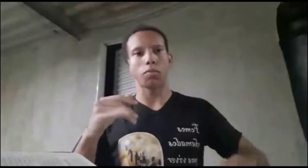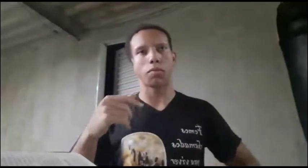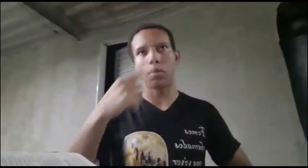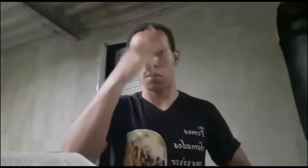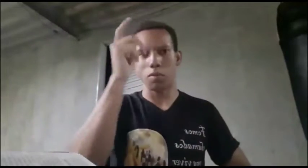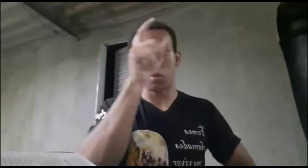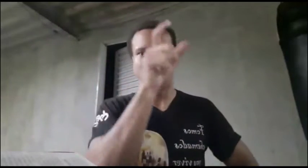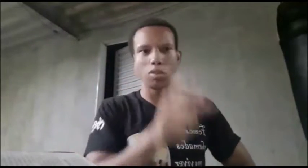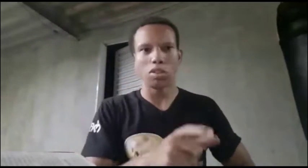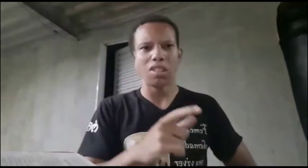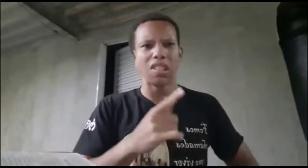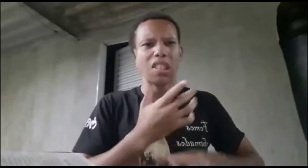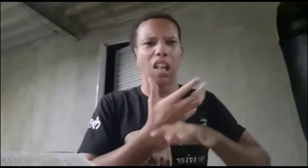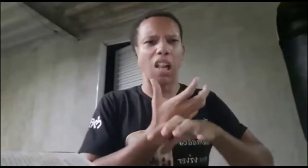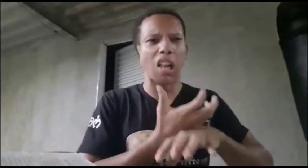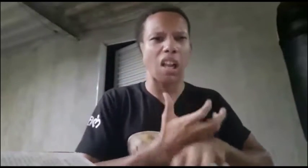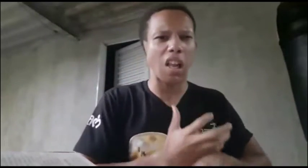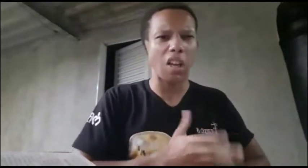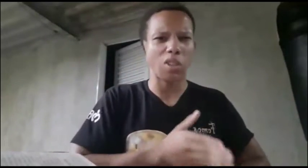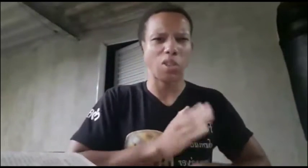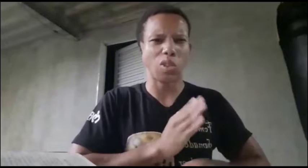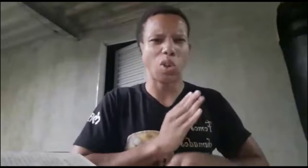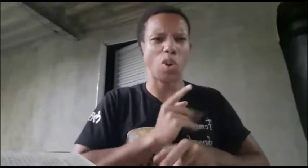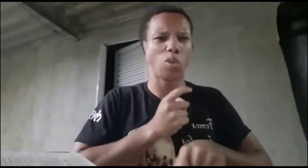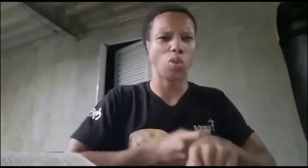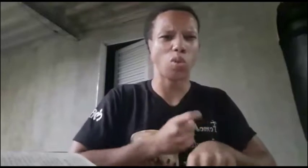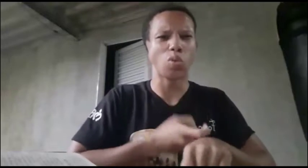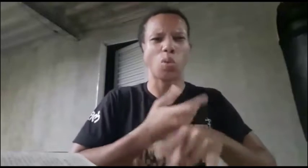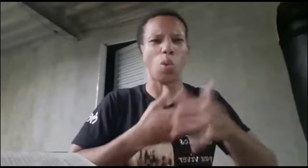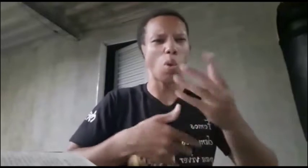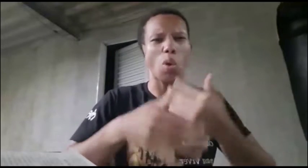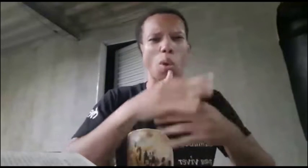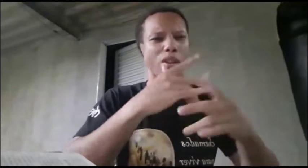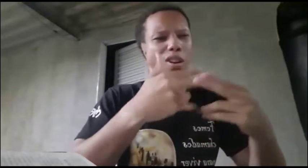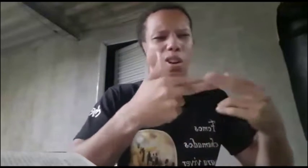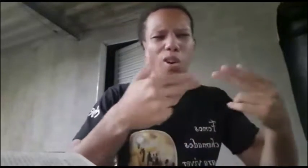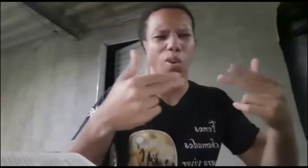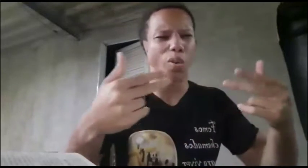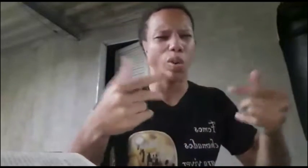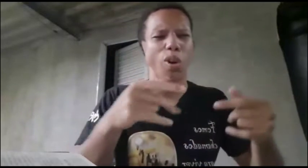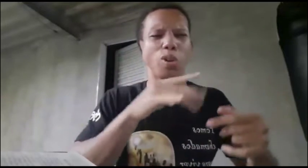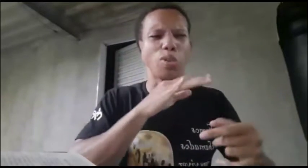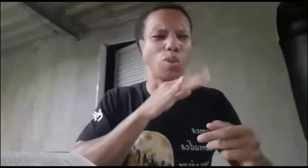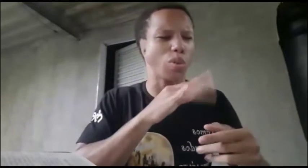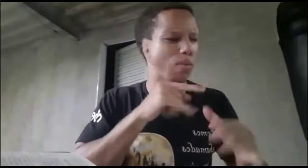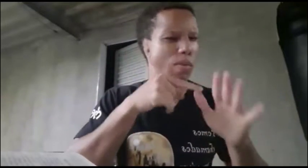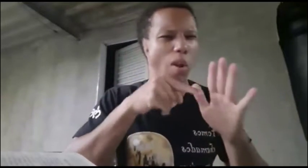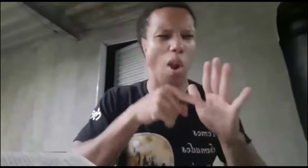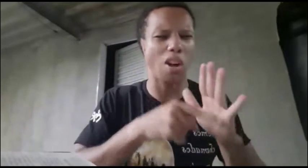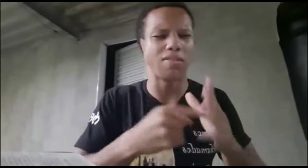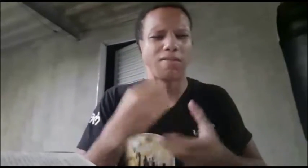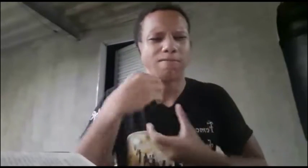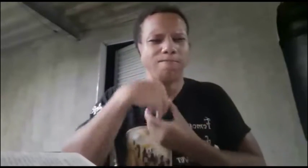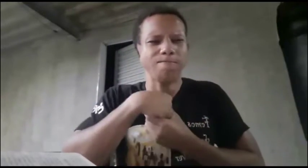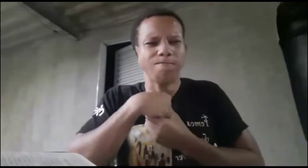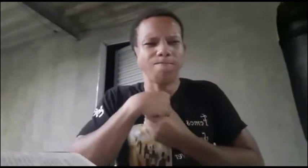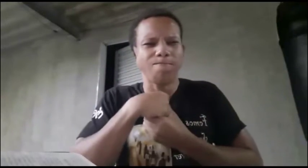Éramos vazios, de corações duros, de uma vida bagunçada e de espírito pesado.